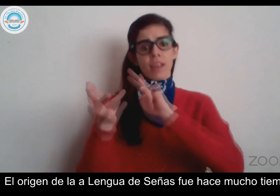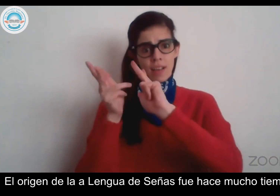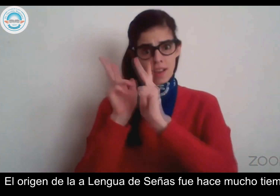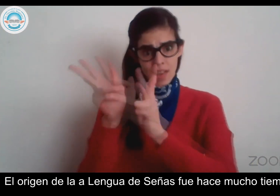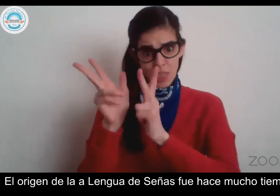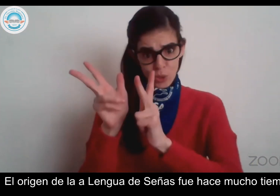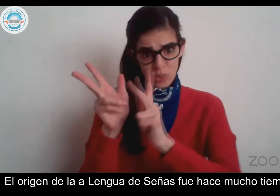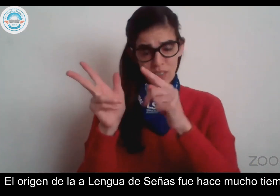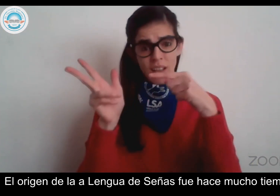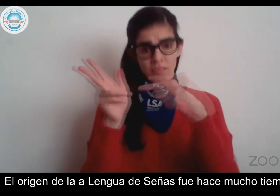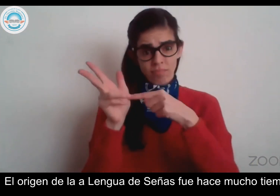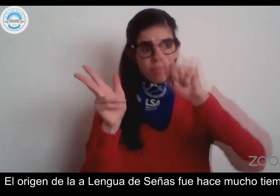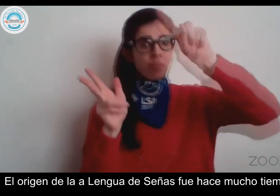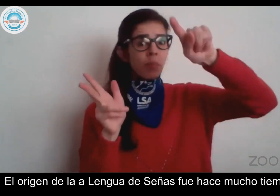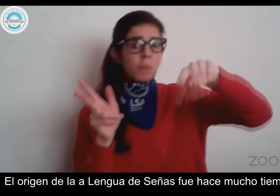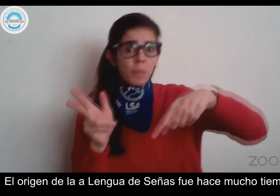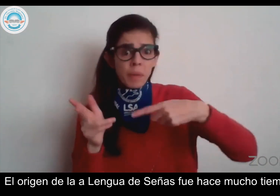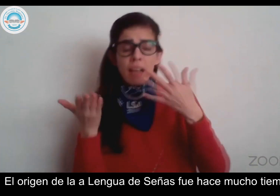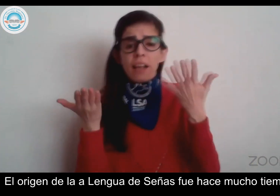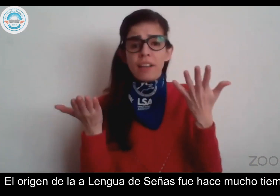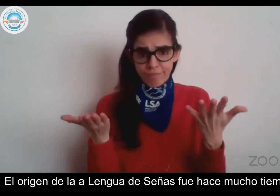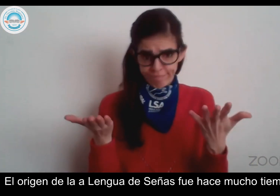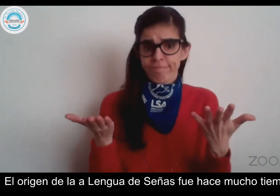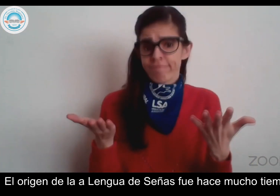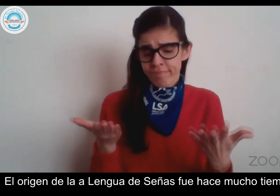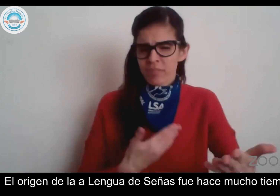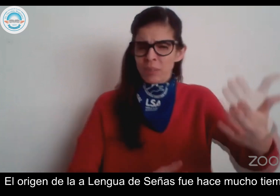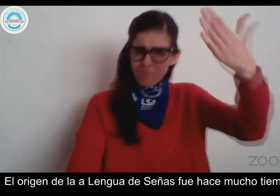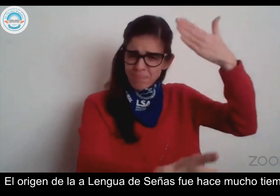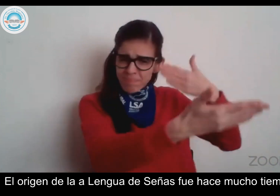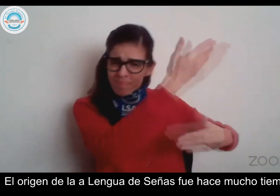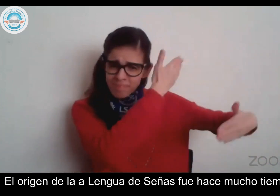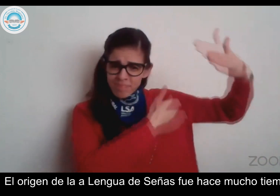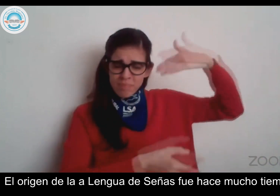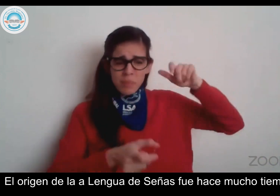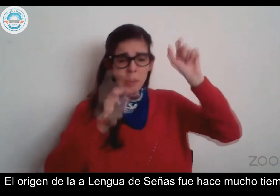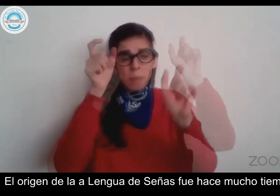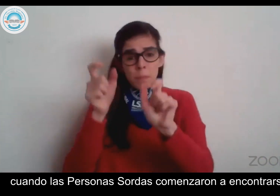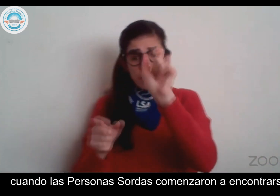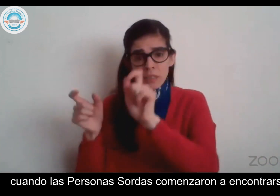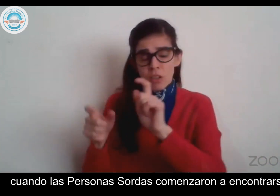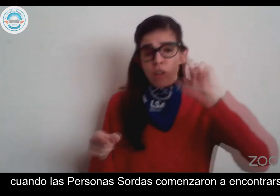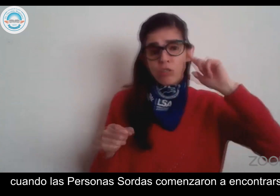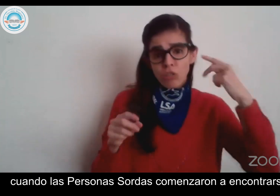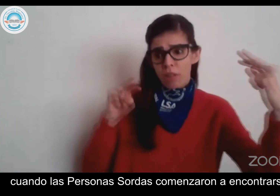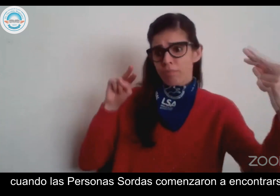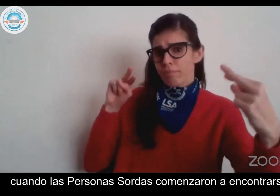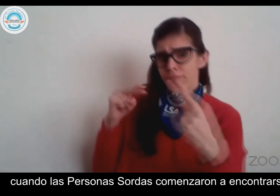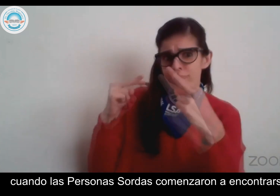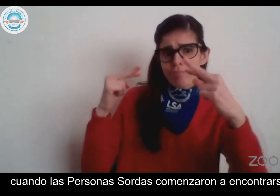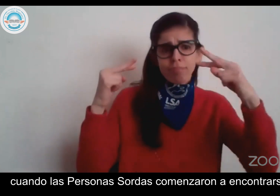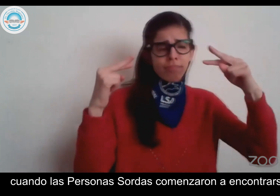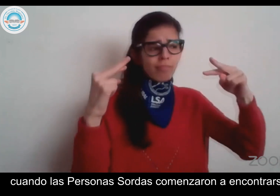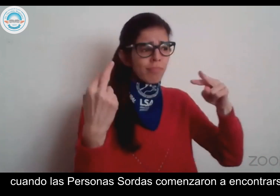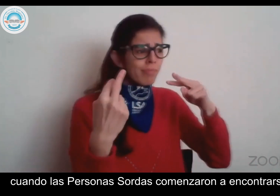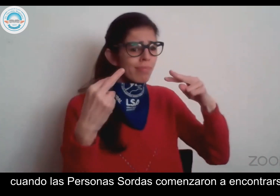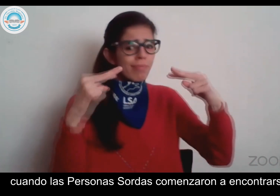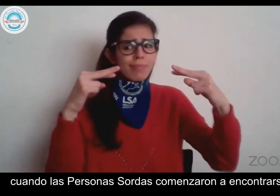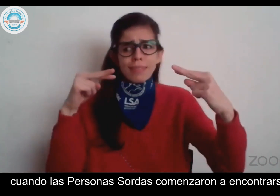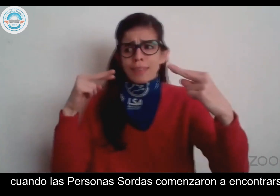El origen de la lengua de señas fue hace mucho tiempo. Cuando las personas sordas comenzaron a encontrarse,